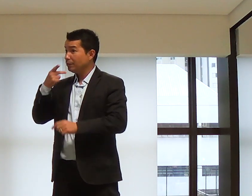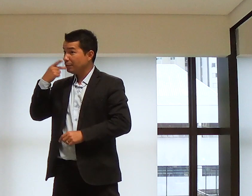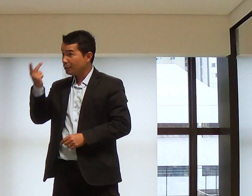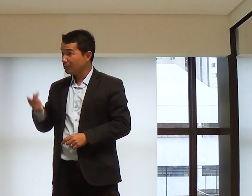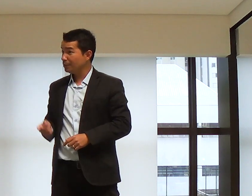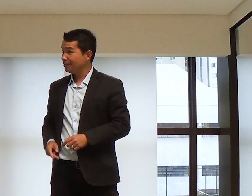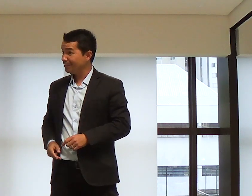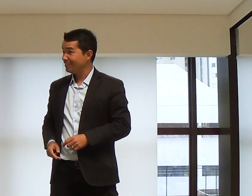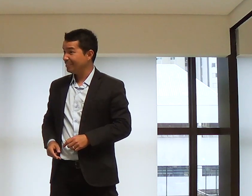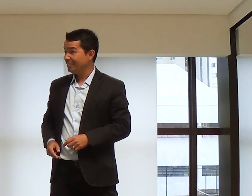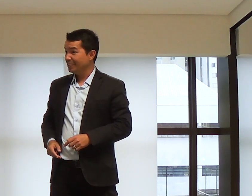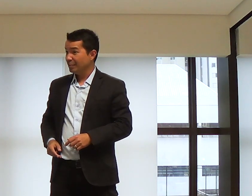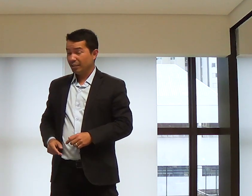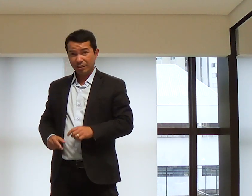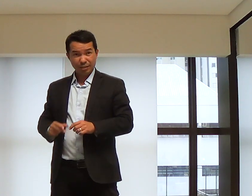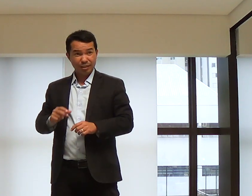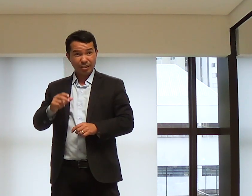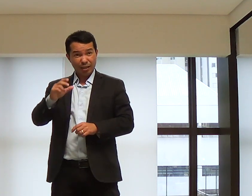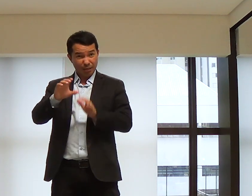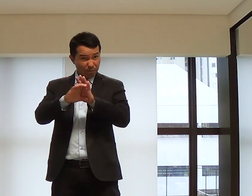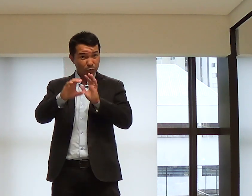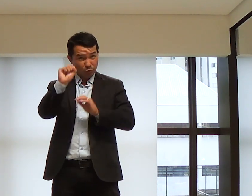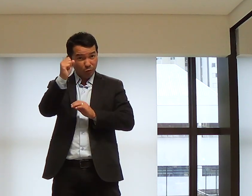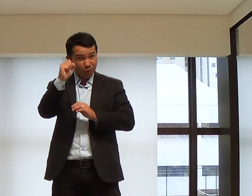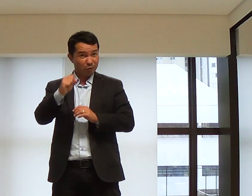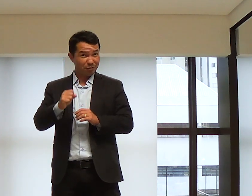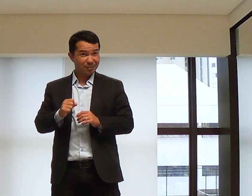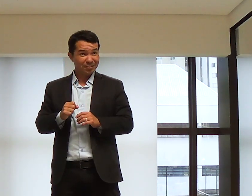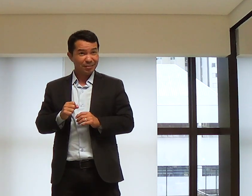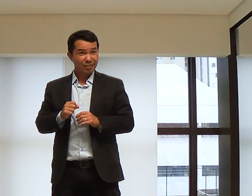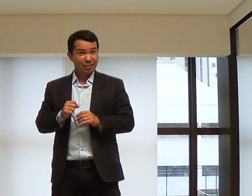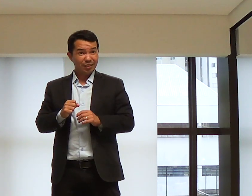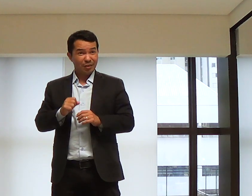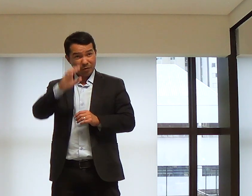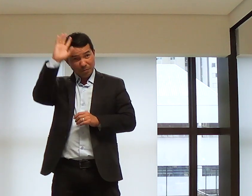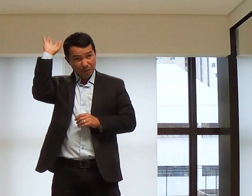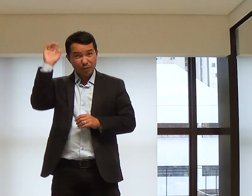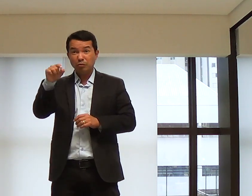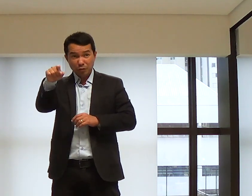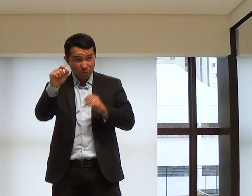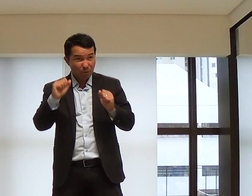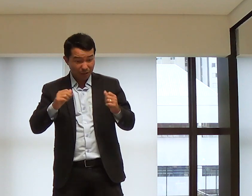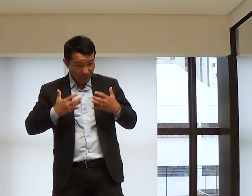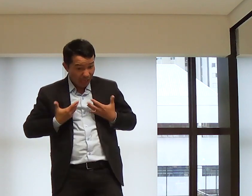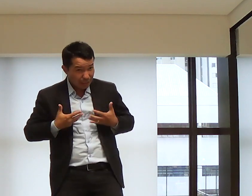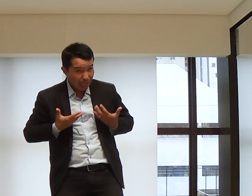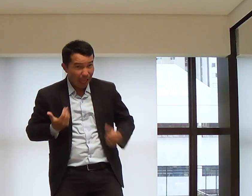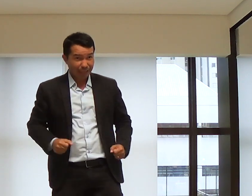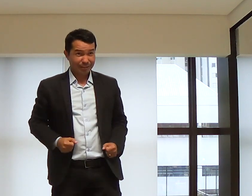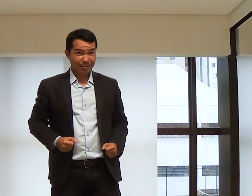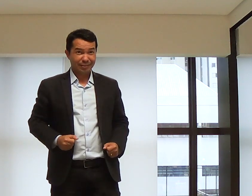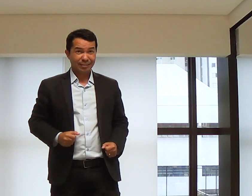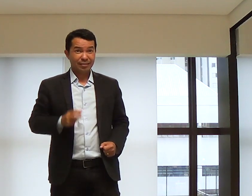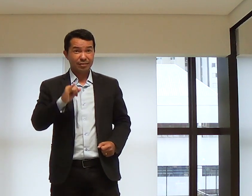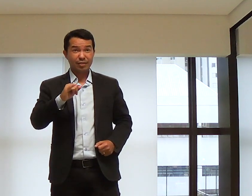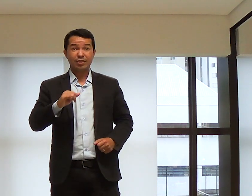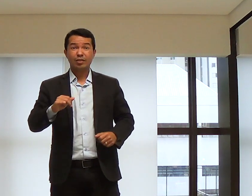Paulo também fala isso, que é na... Em Romanos também fala, sejam-se